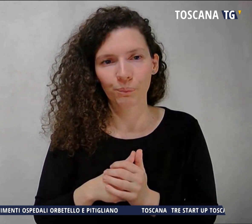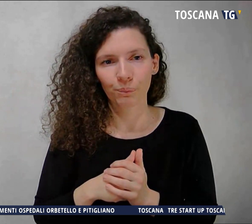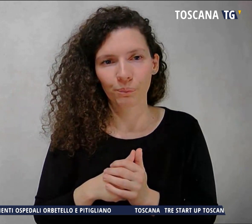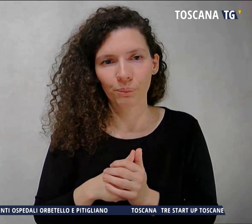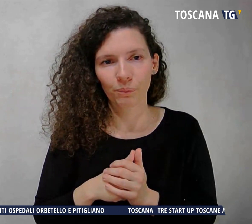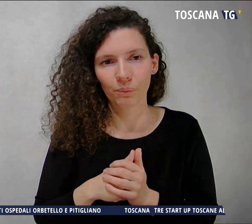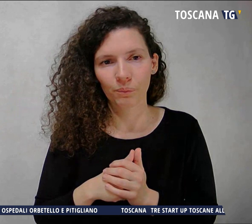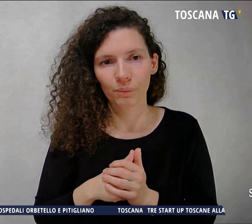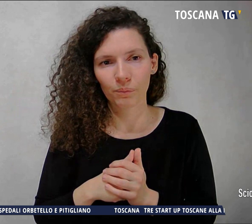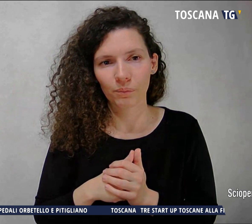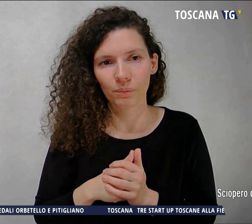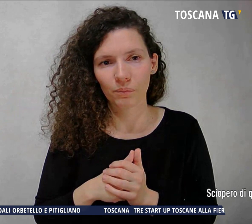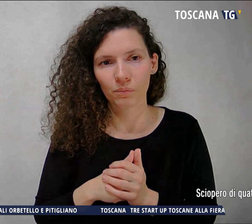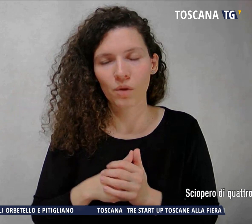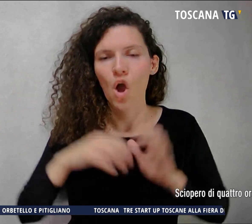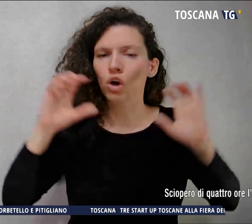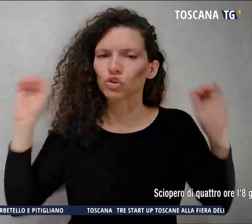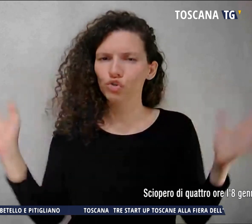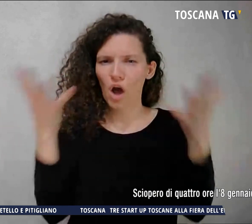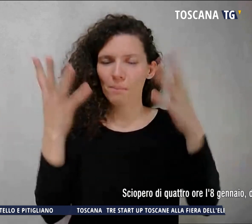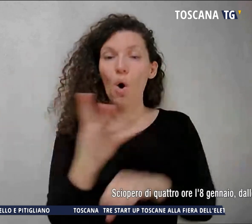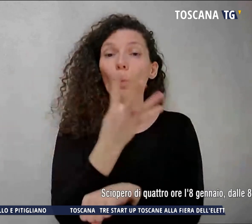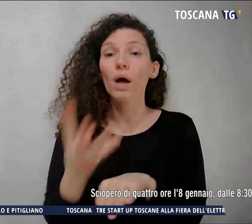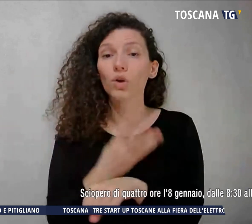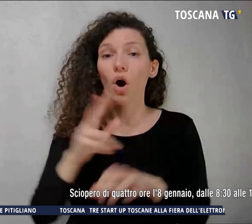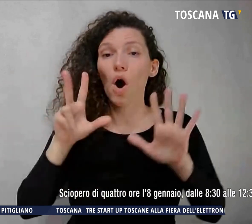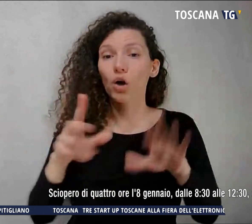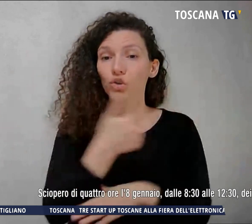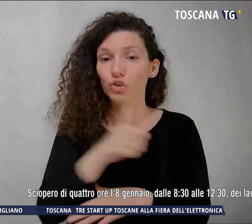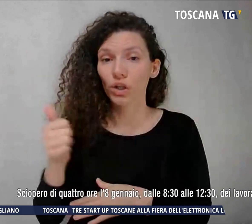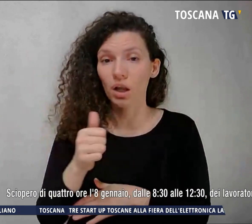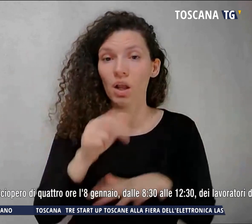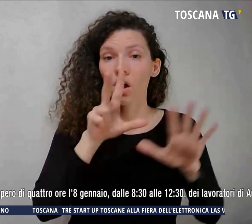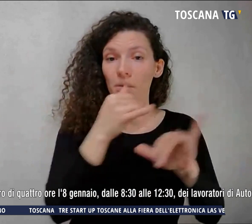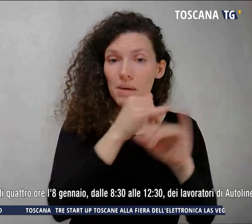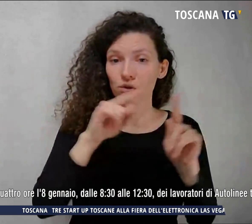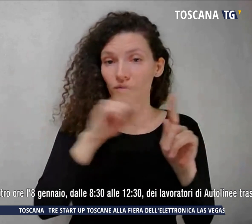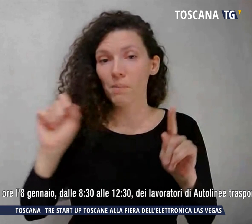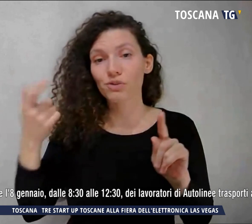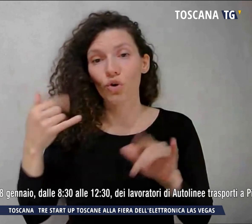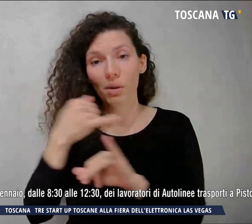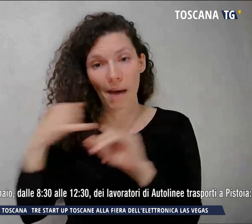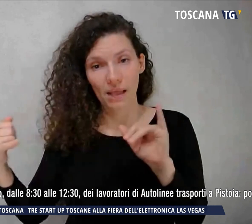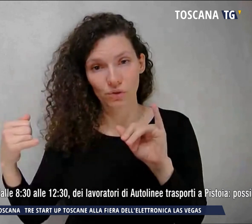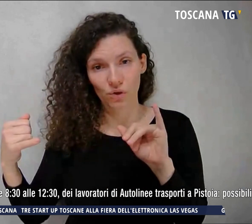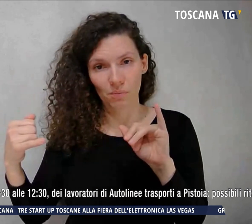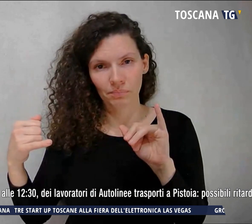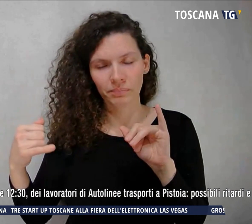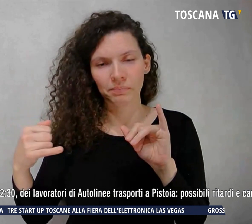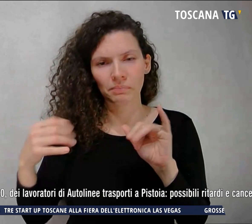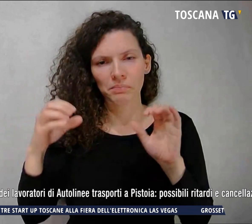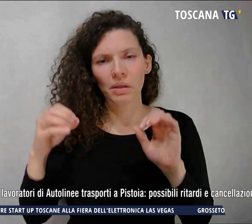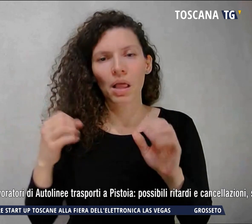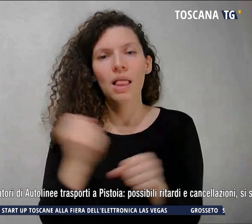Sciopero di 4 ore l'8 gennaio dalle 8.30 alle 12.30 dei lavoratori di autolinea